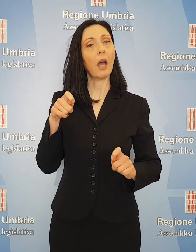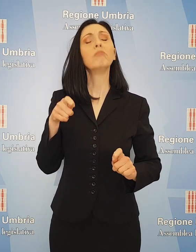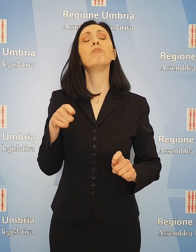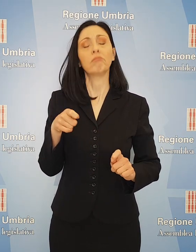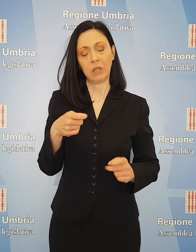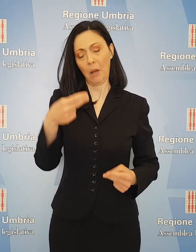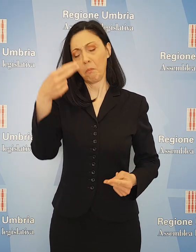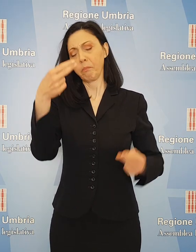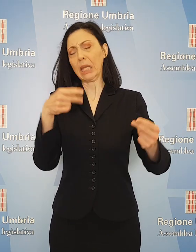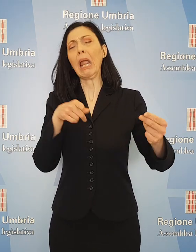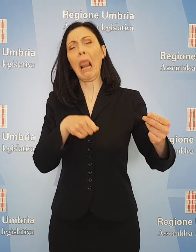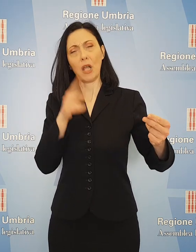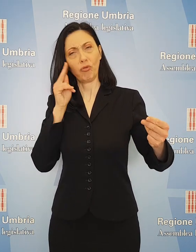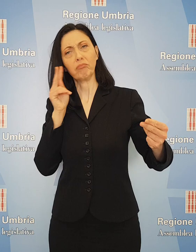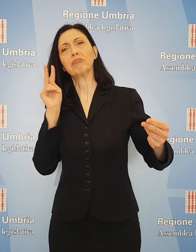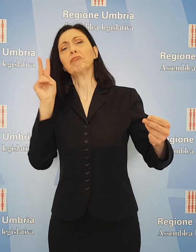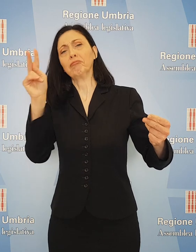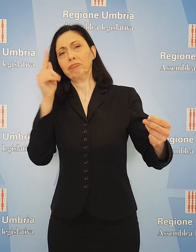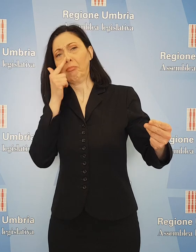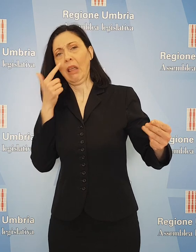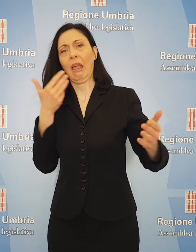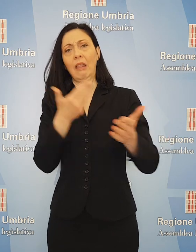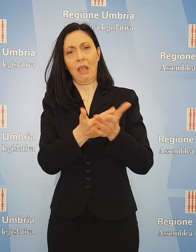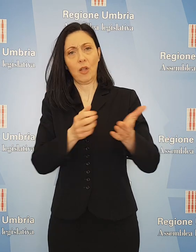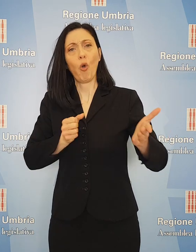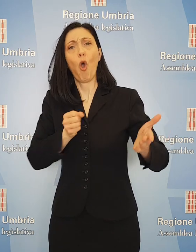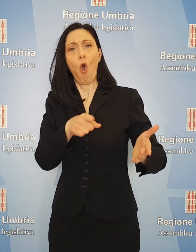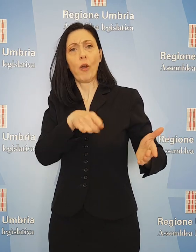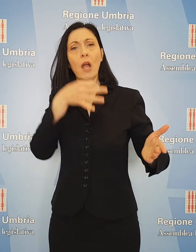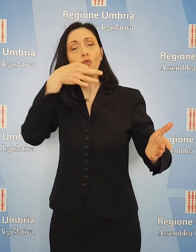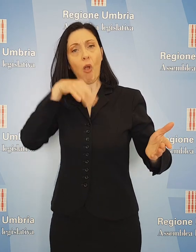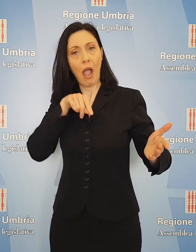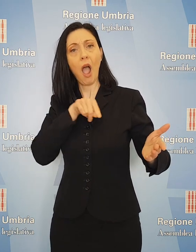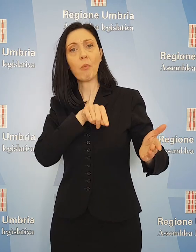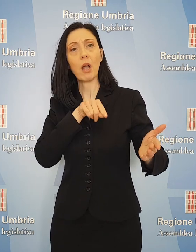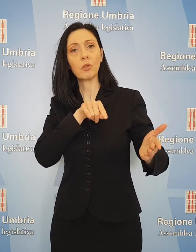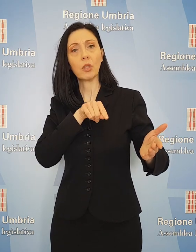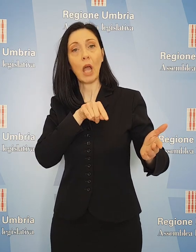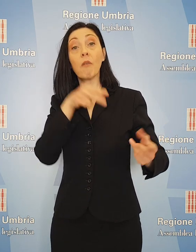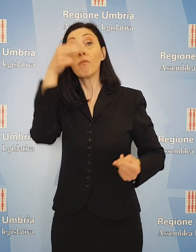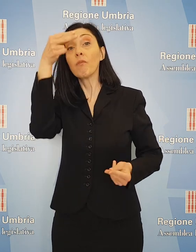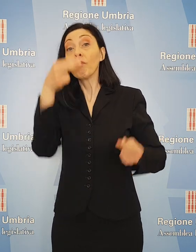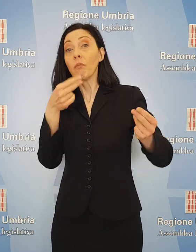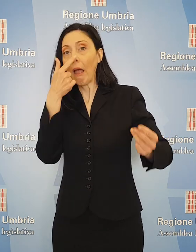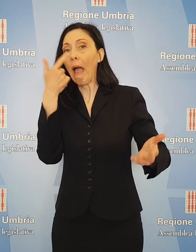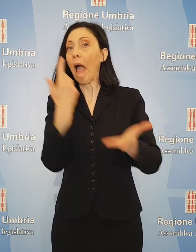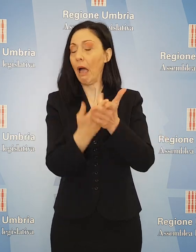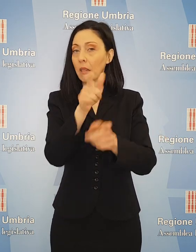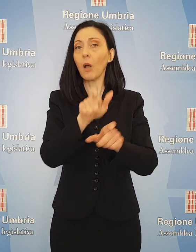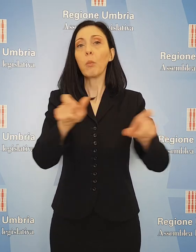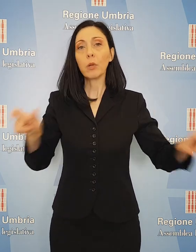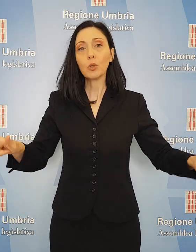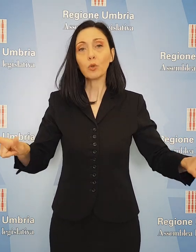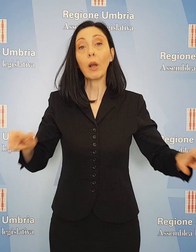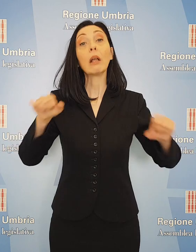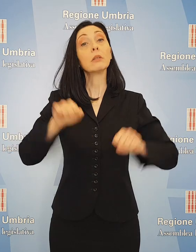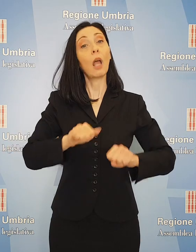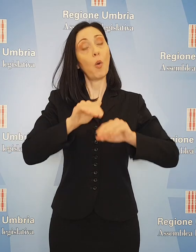bilancio ha visione e lungimiranza, è fatto con coraggio e capacità. Un bilancio dal volto umano, a tutela della